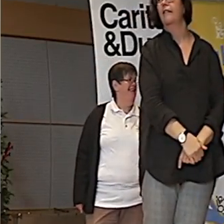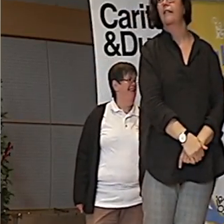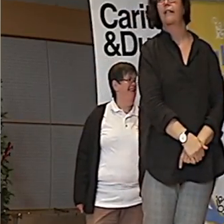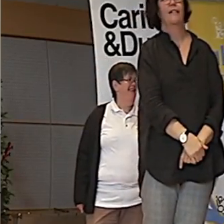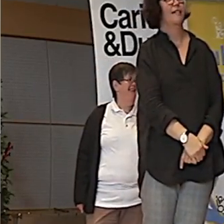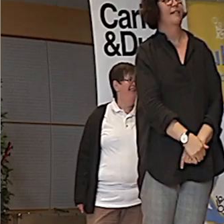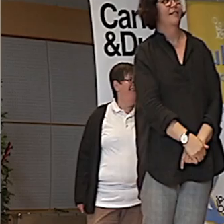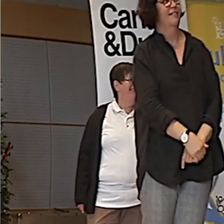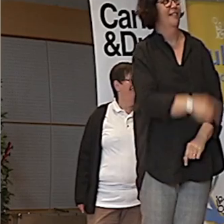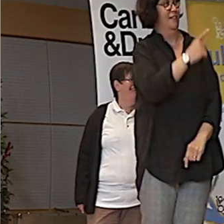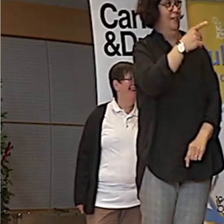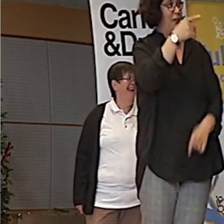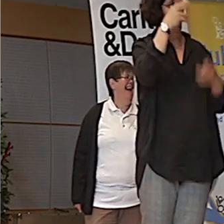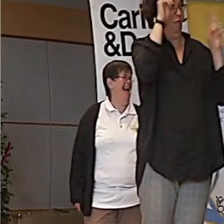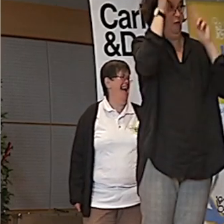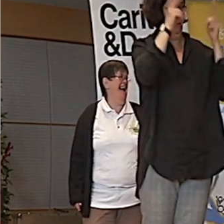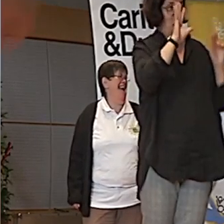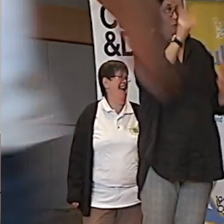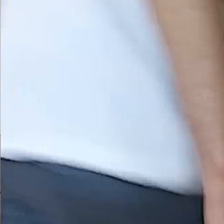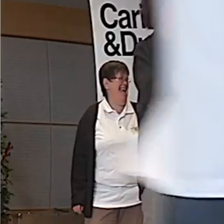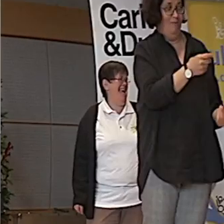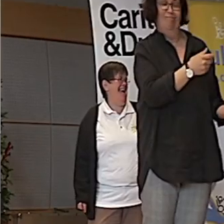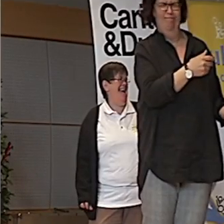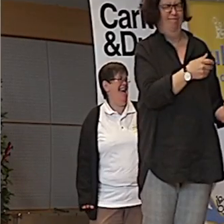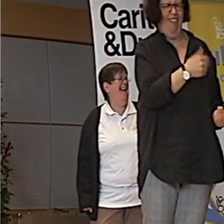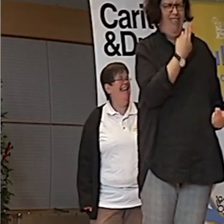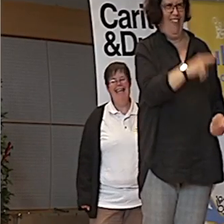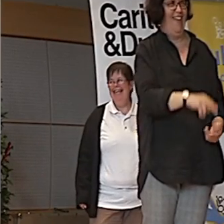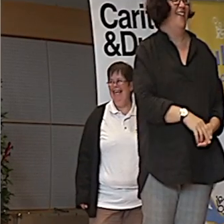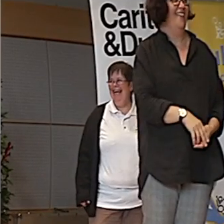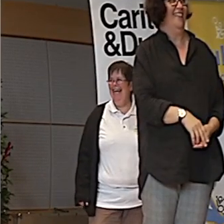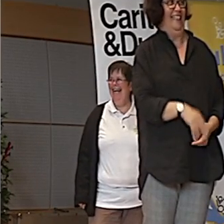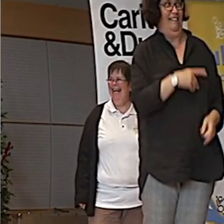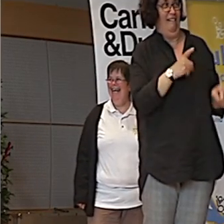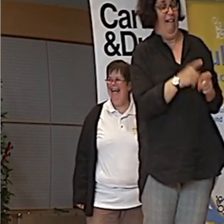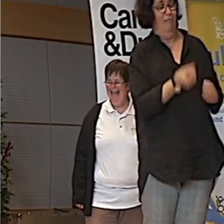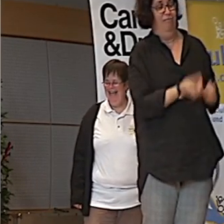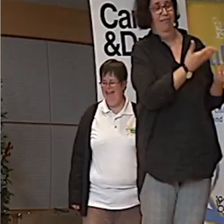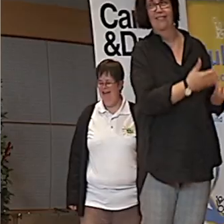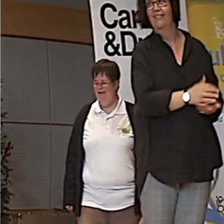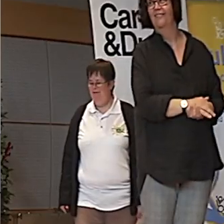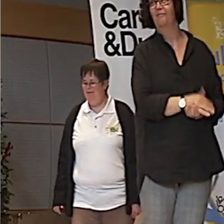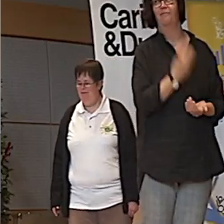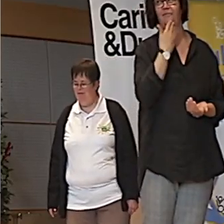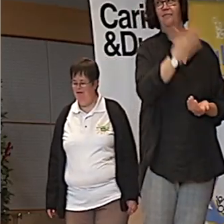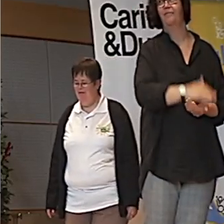So schön ist deine Flüsur auch nicht, dass du das erwähnt hast. Das sage ich dir gleich. Danke.